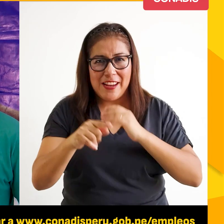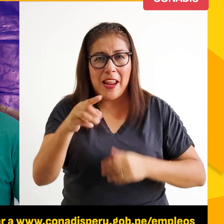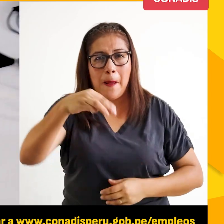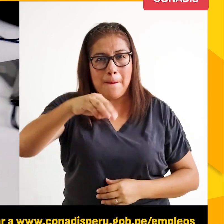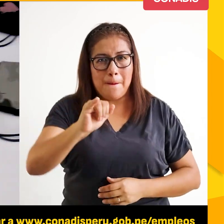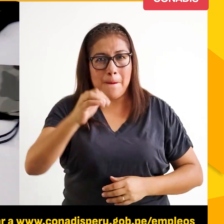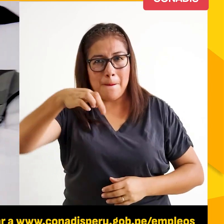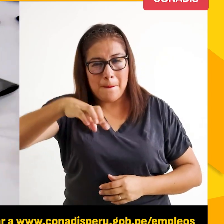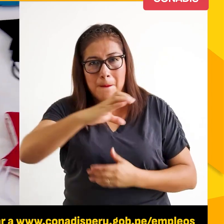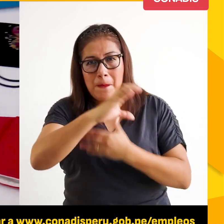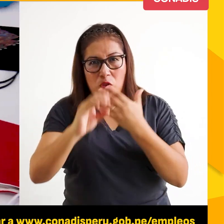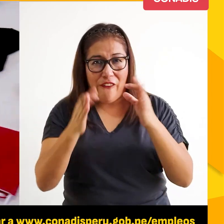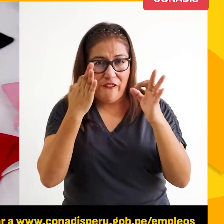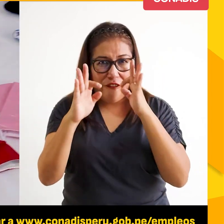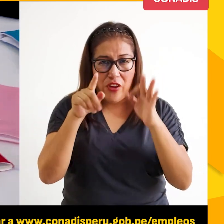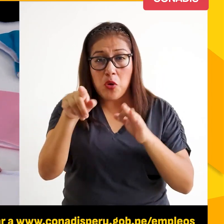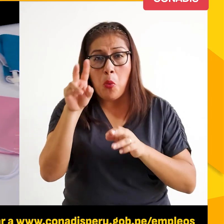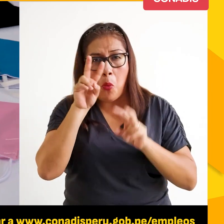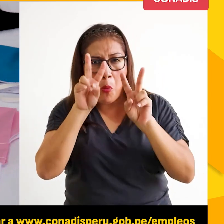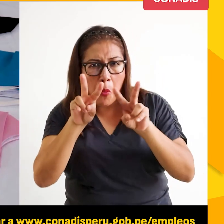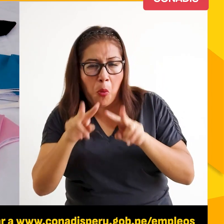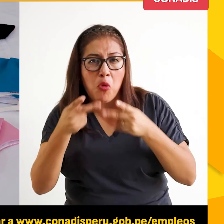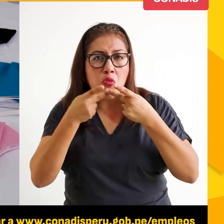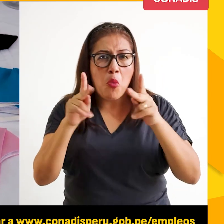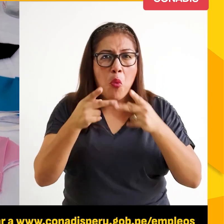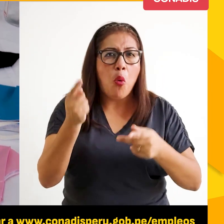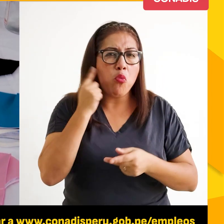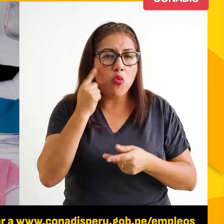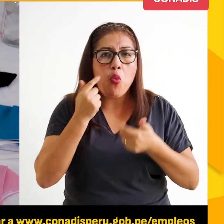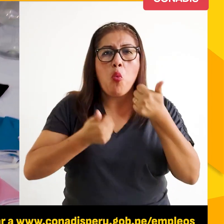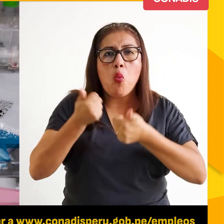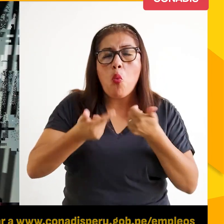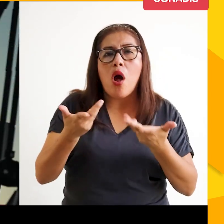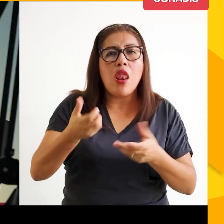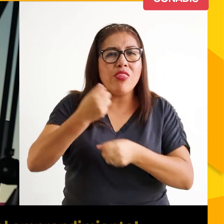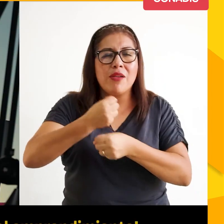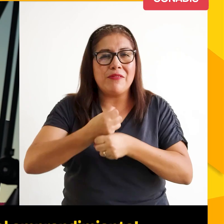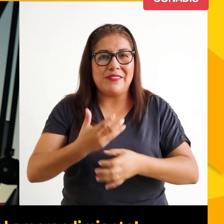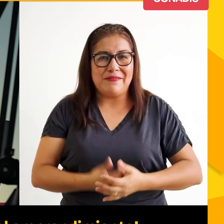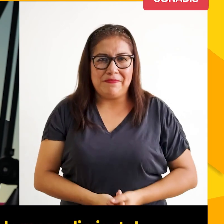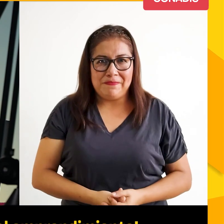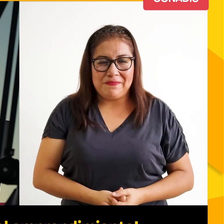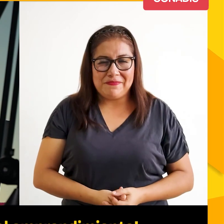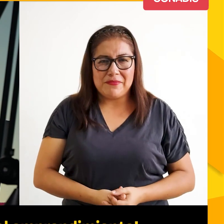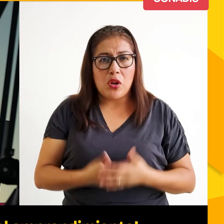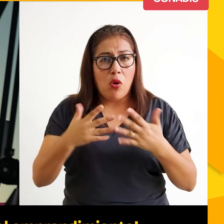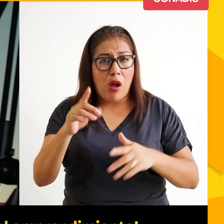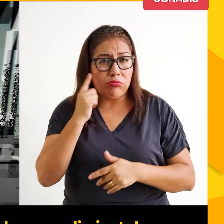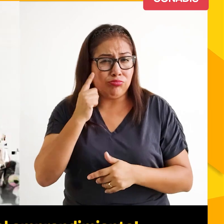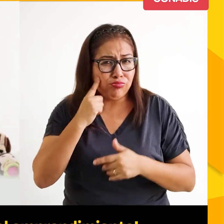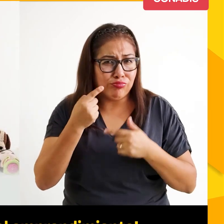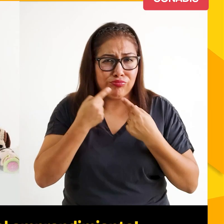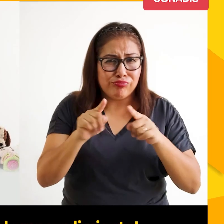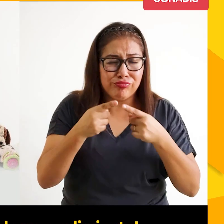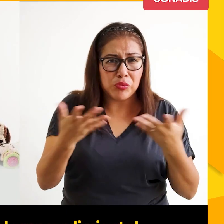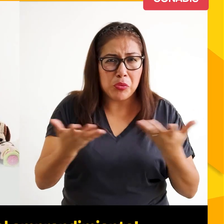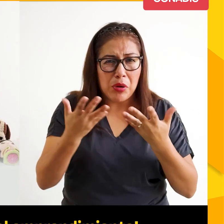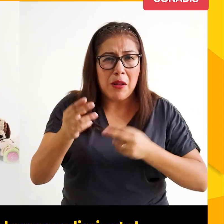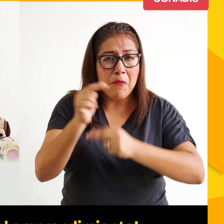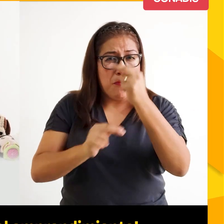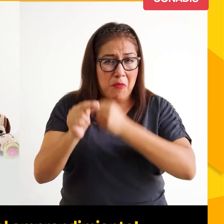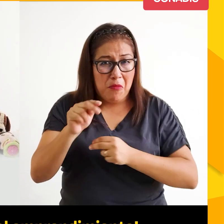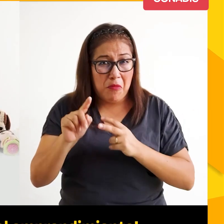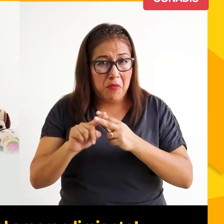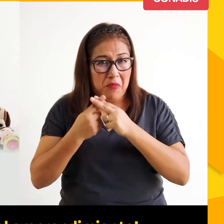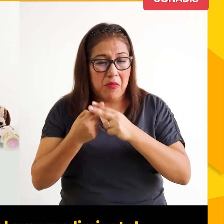Conadis, donde encontrarán periódicamente publicaciones de convocatorias vigentes. Una gran noticia para el emprendimiento. En un reciente